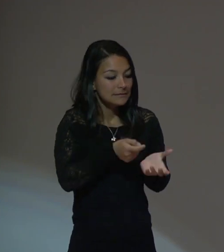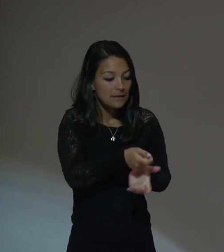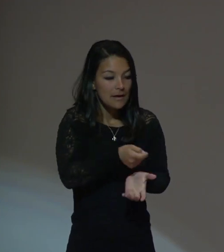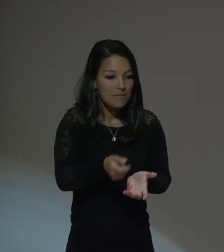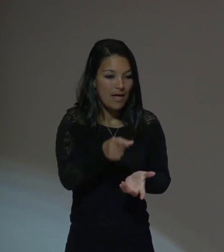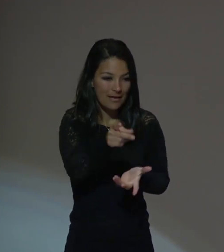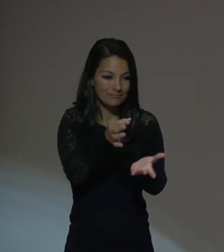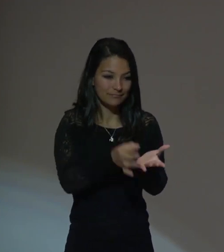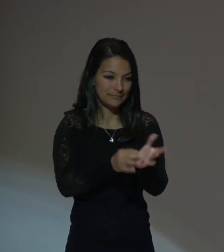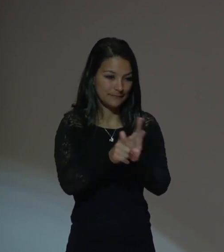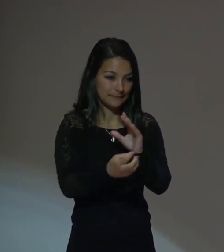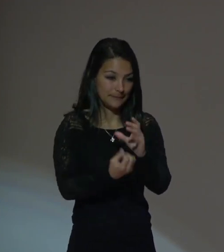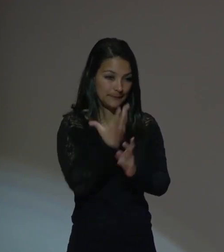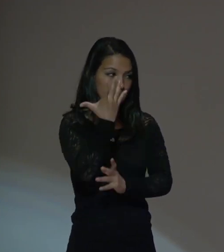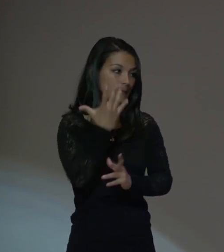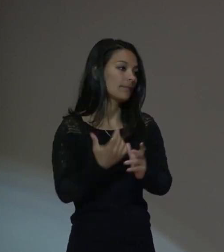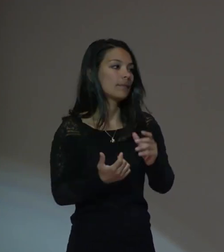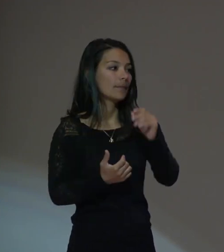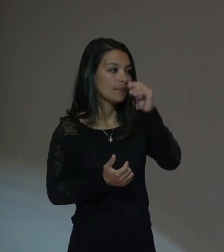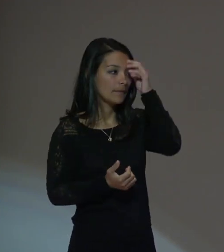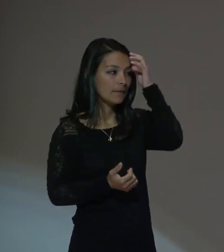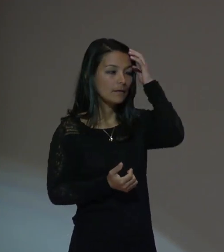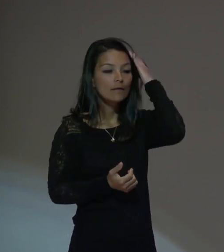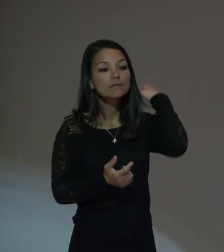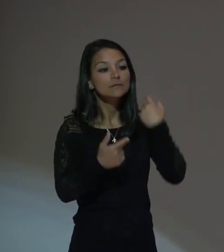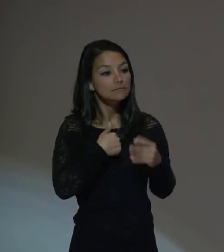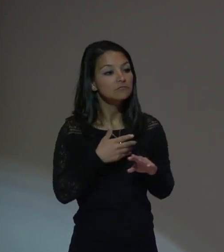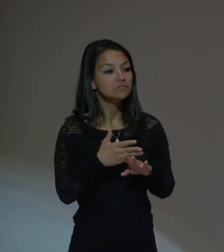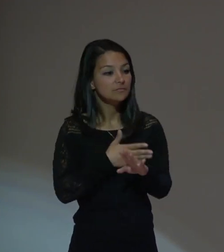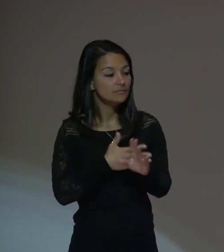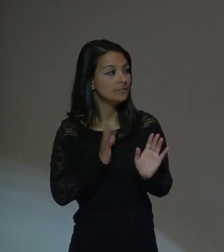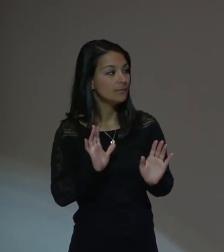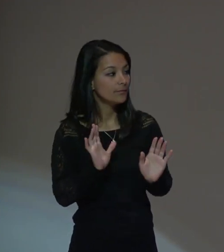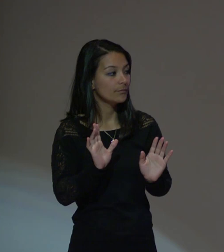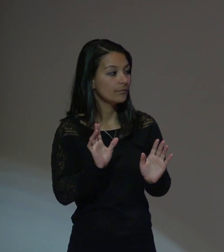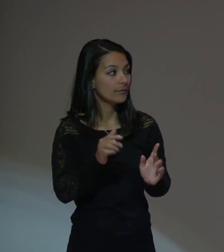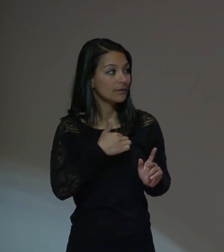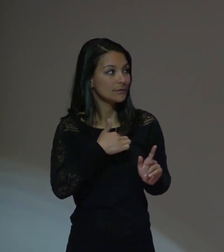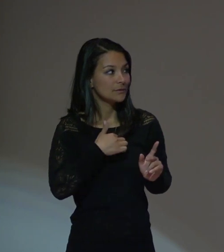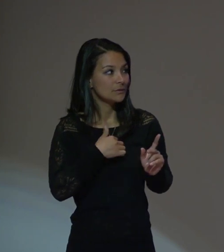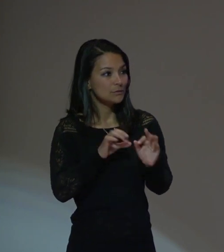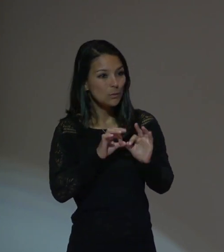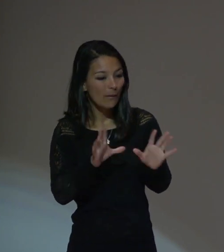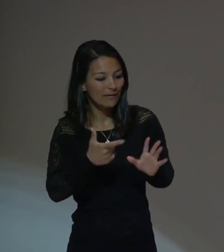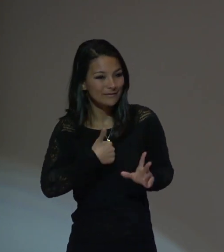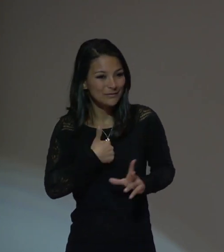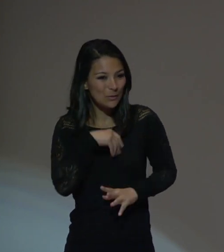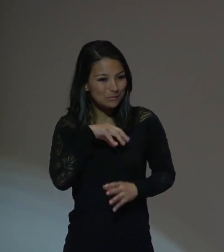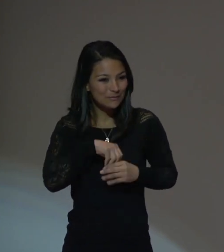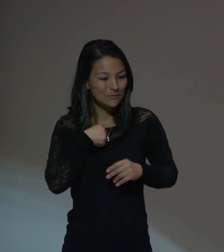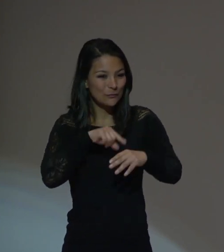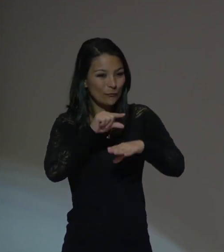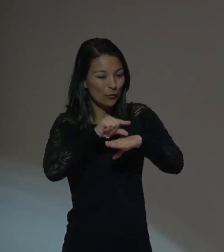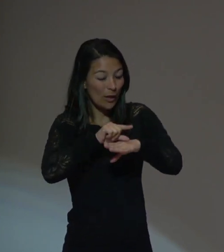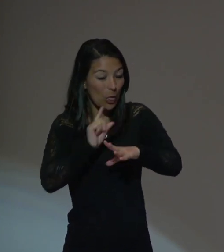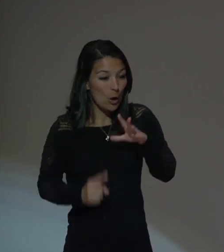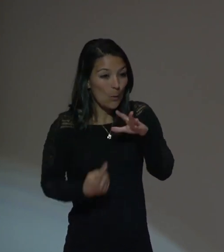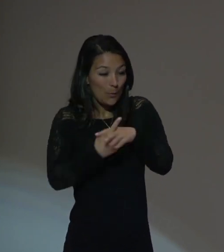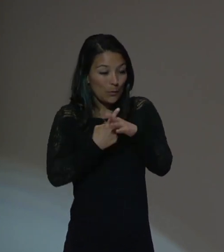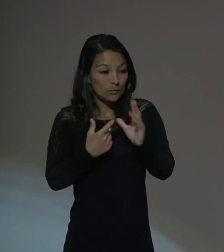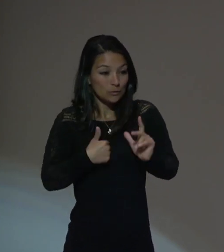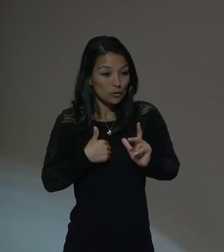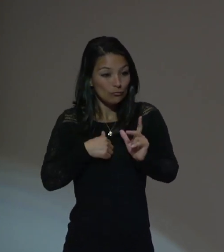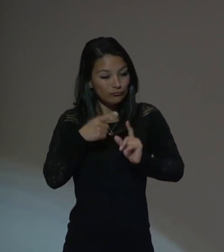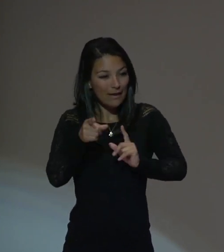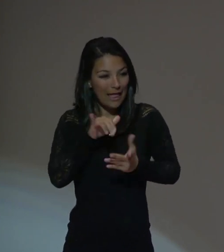Y como yo tengo esta suerte como fundadora o creadora